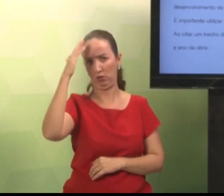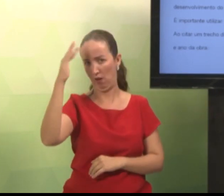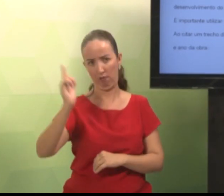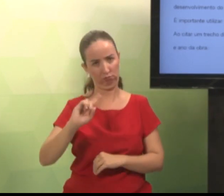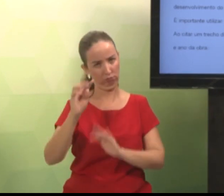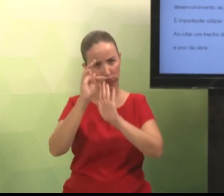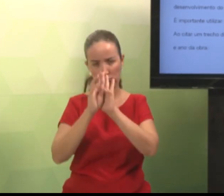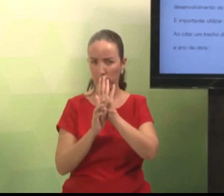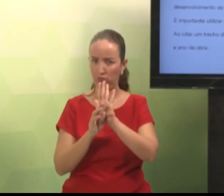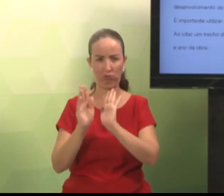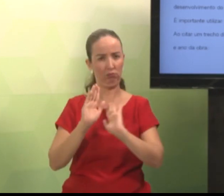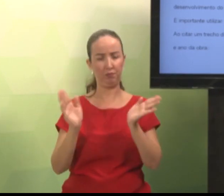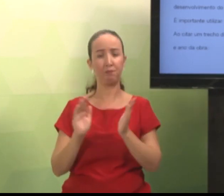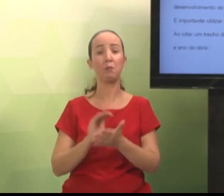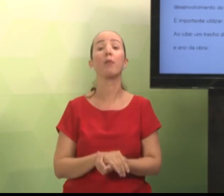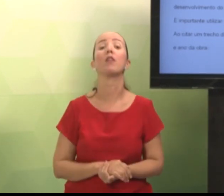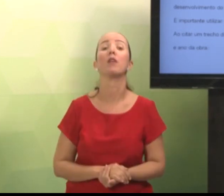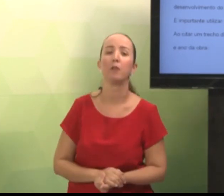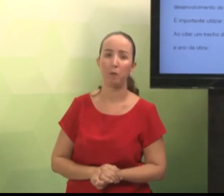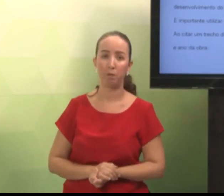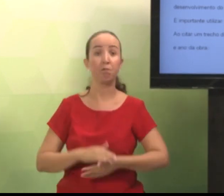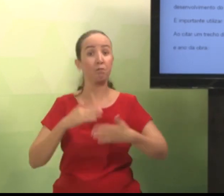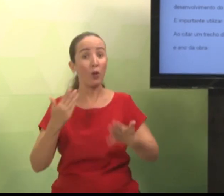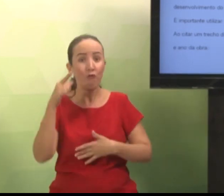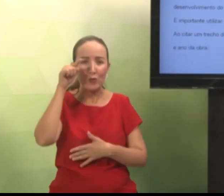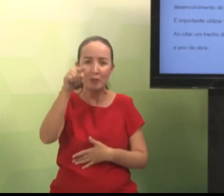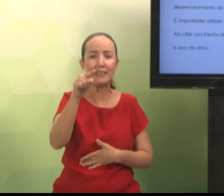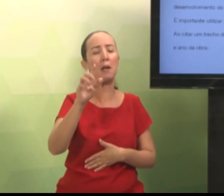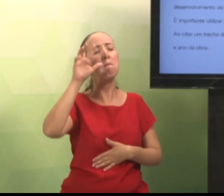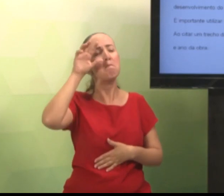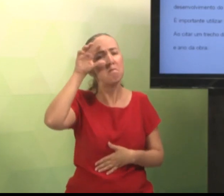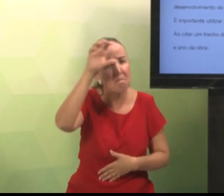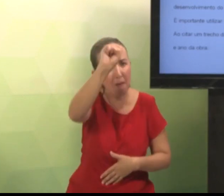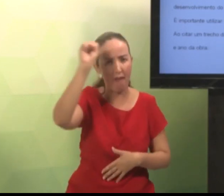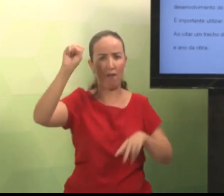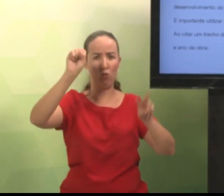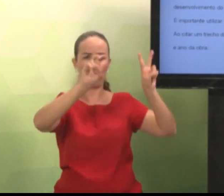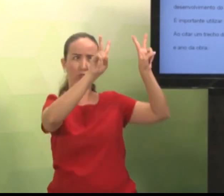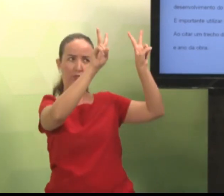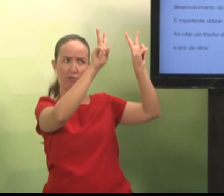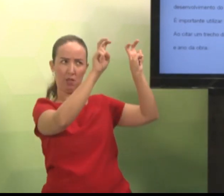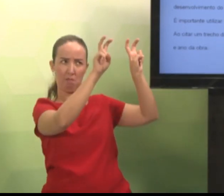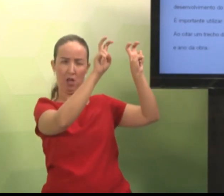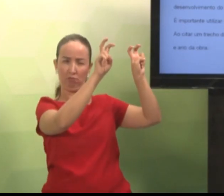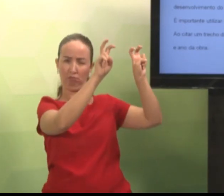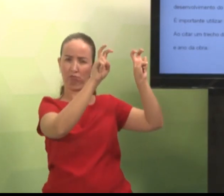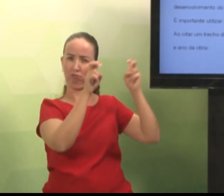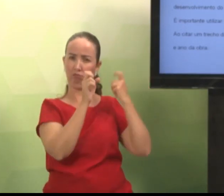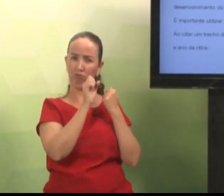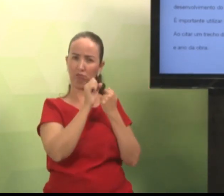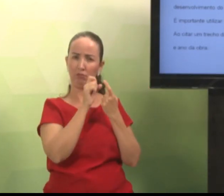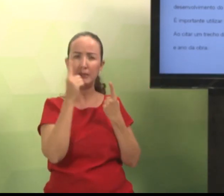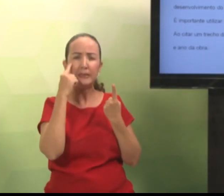Ok. Não precisa utilizar dez laudas de referencial. Não. Você, a partir do seu tema.